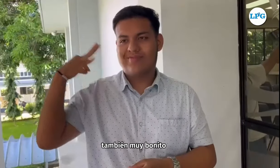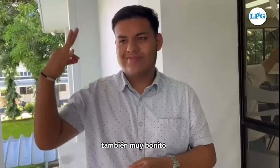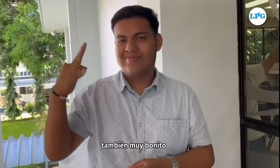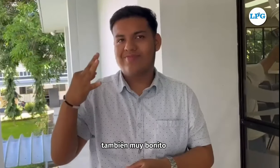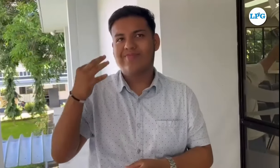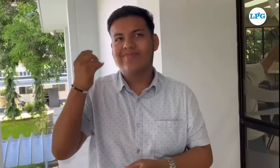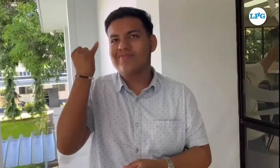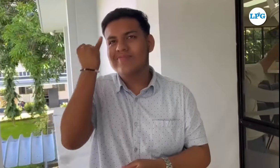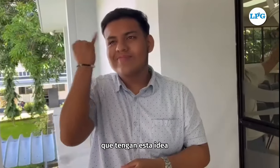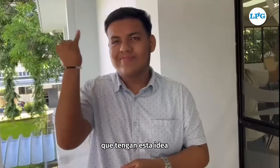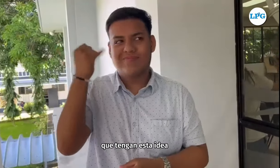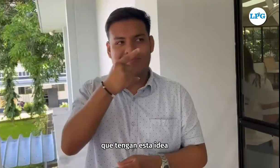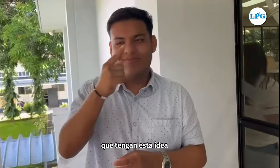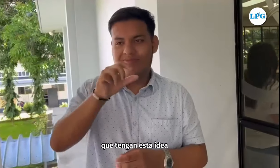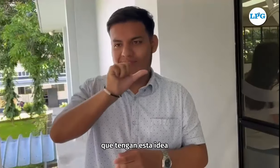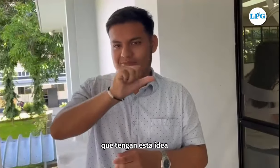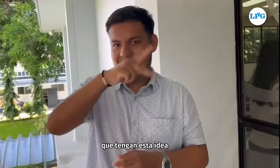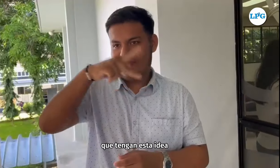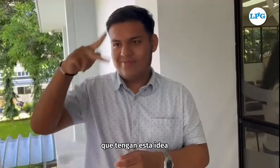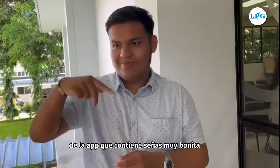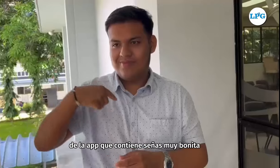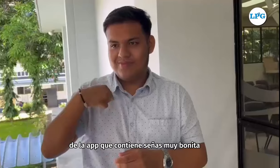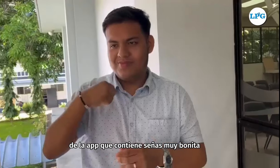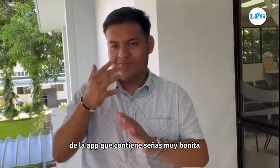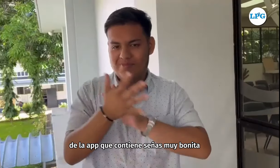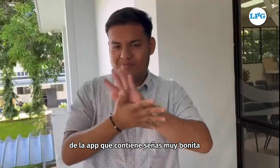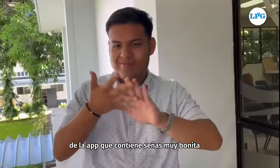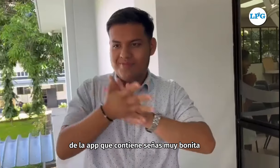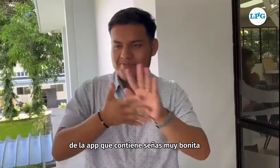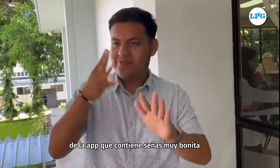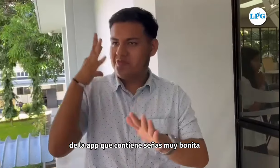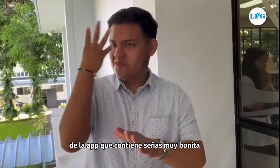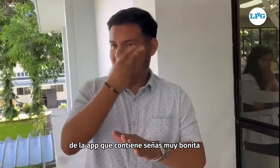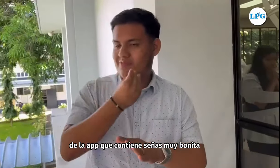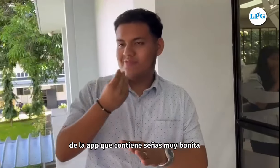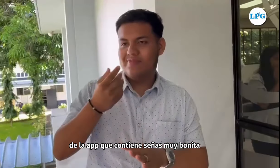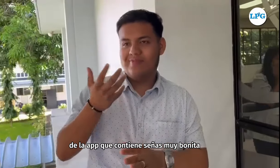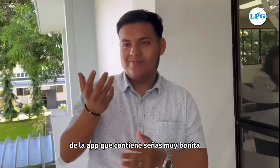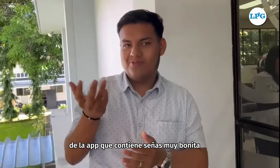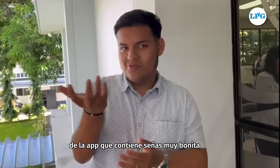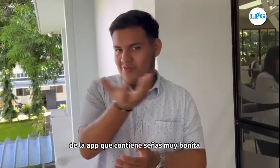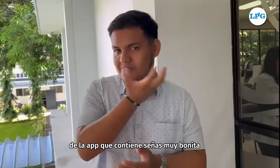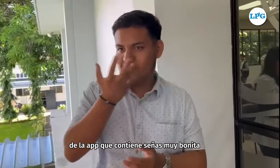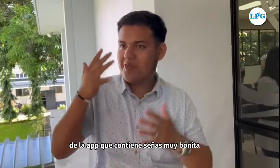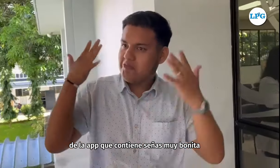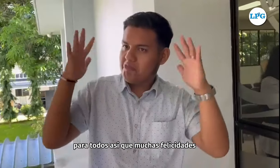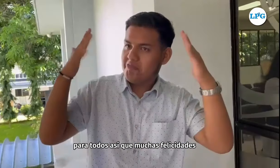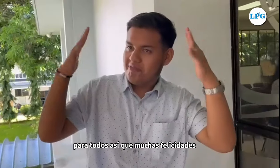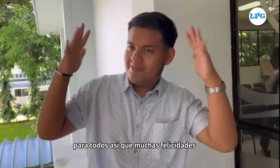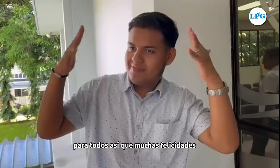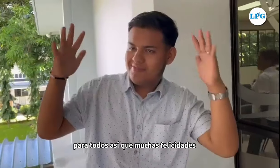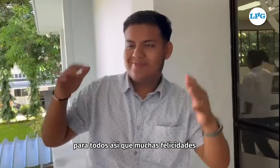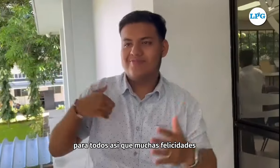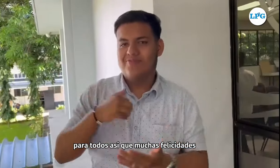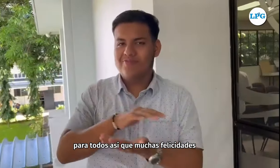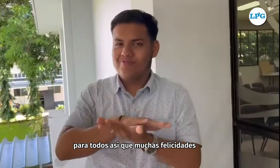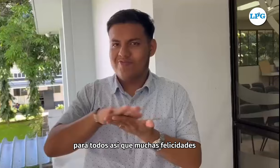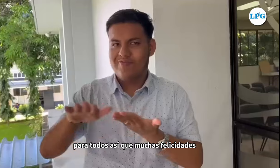bonito, que tengan esta idea, dice, de la app que contiene señas, muy bonita, dice, para todos, así que muchas